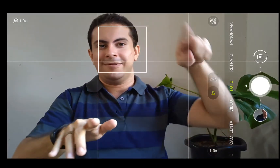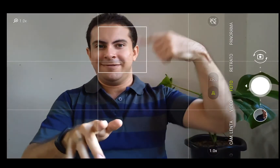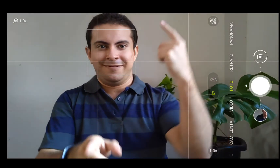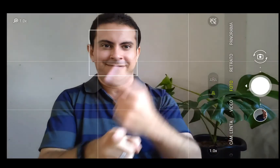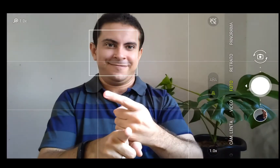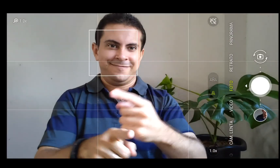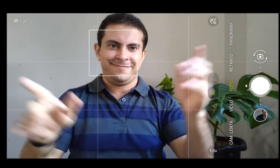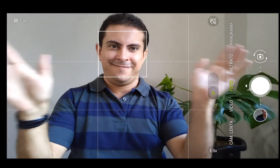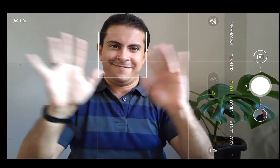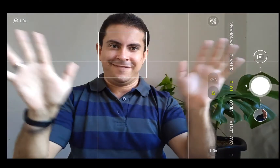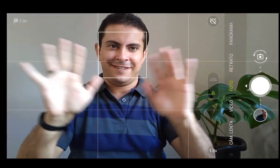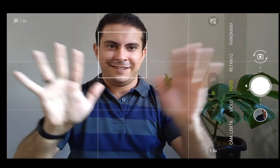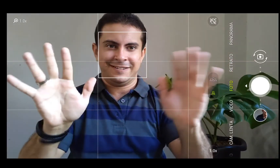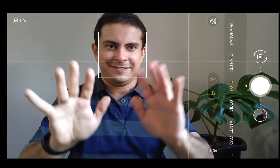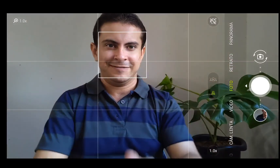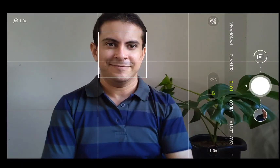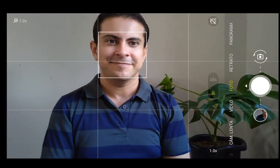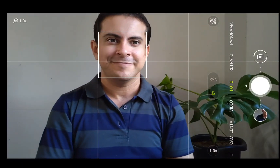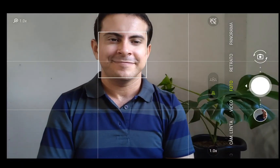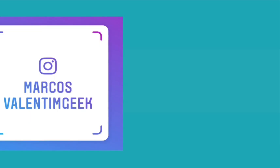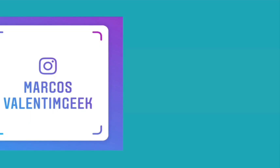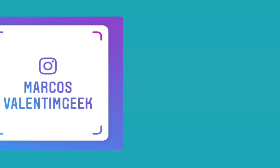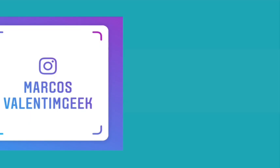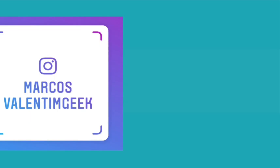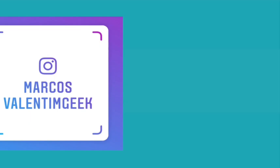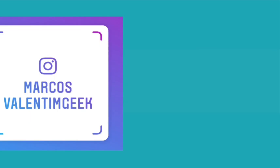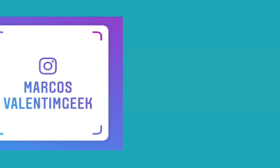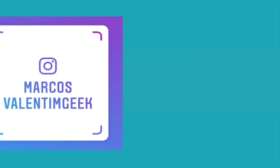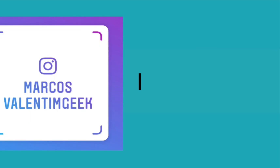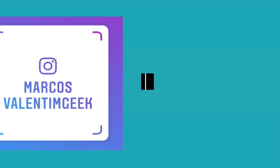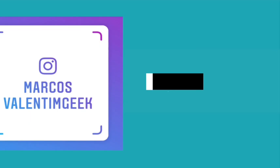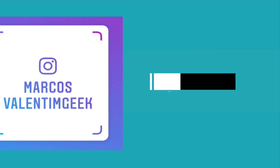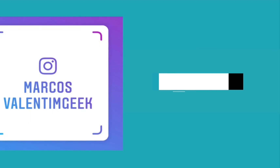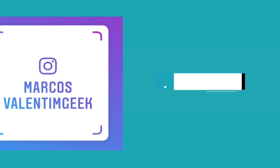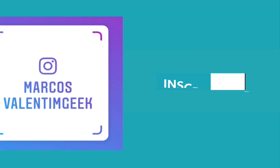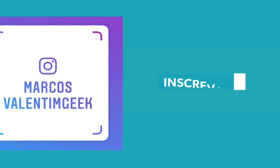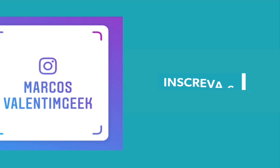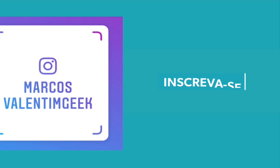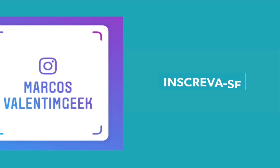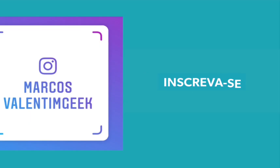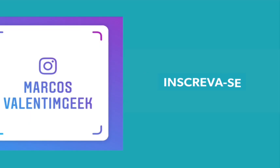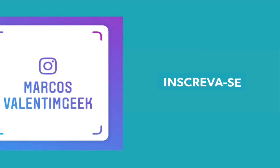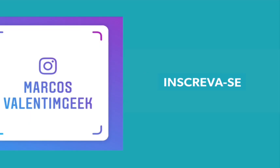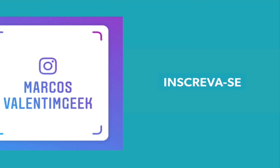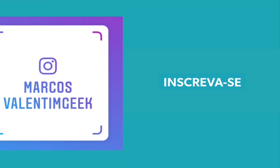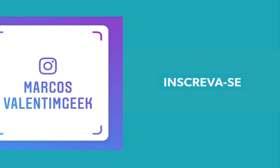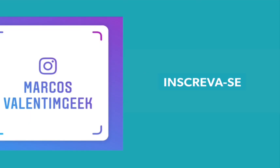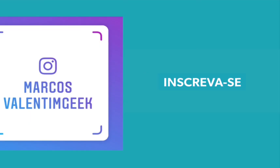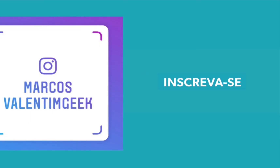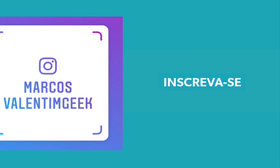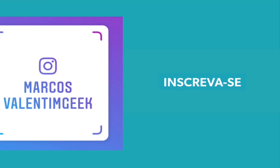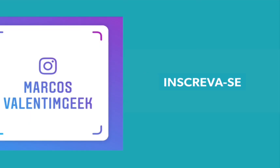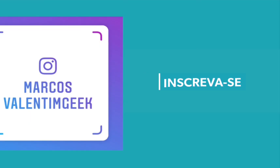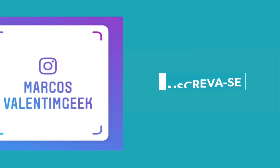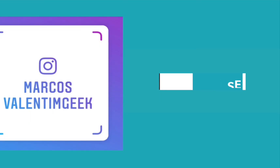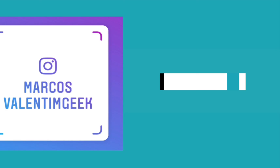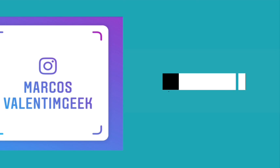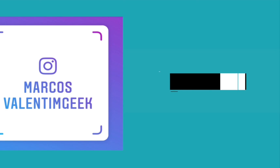E até a próxima, valeu!